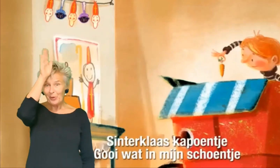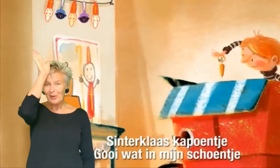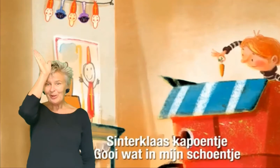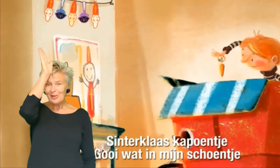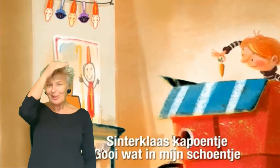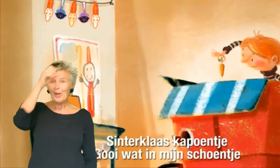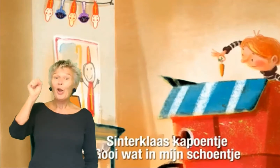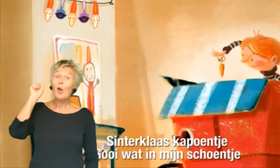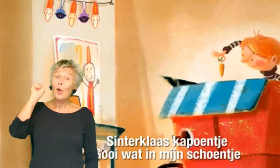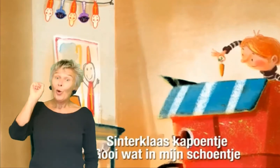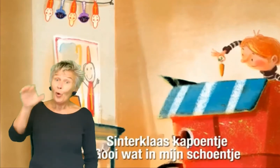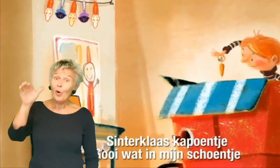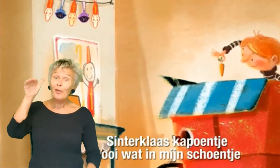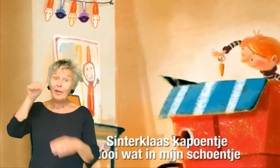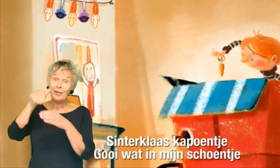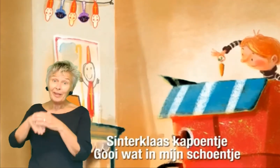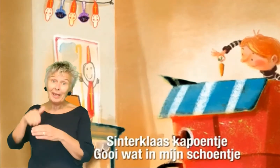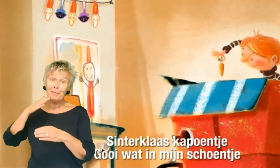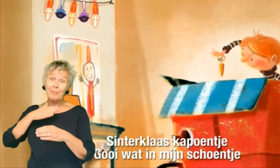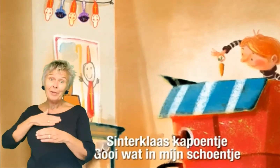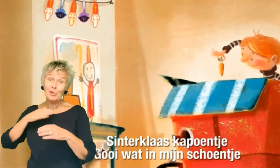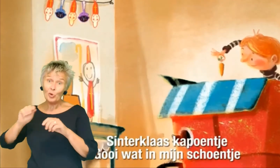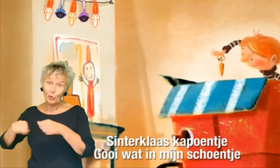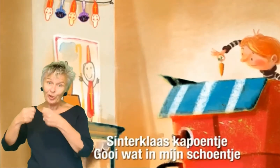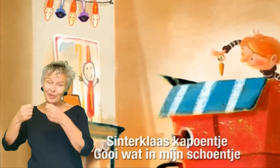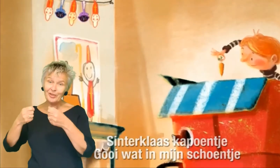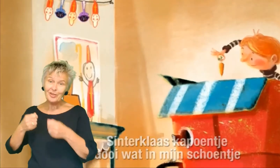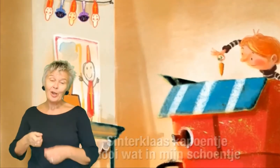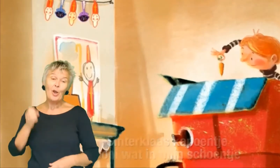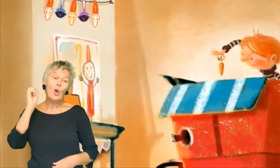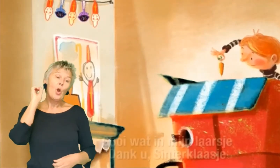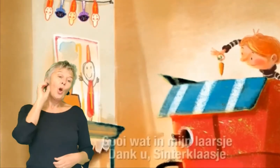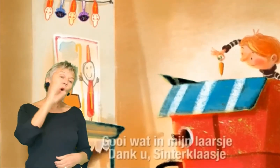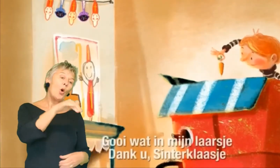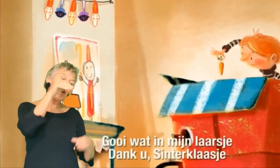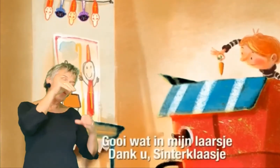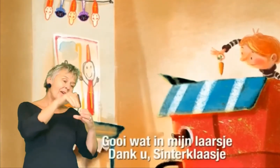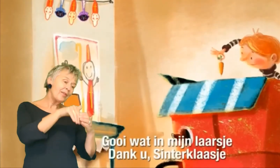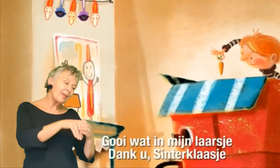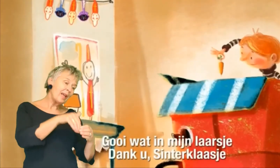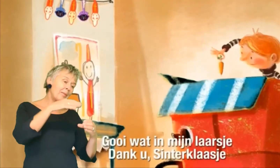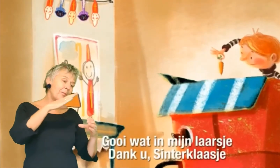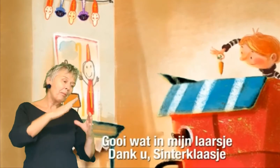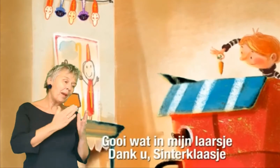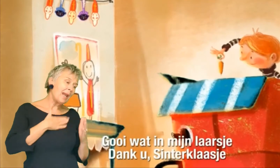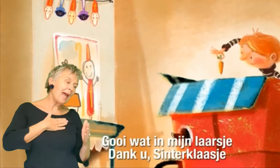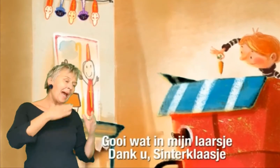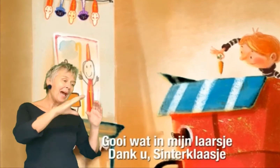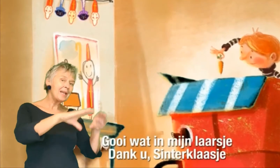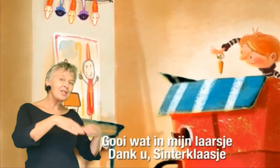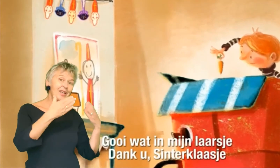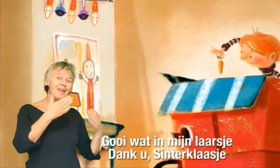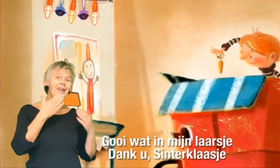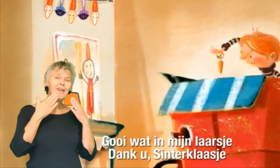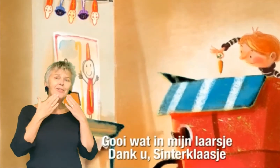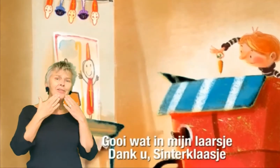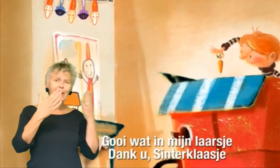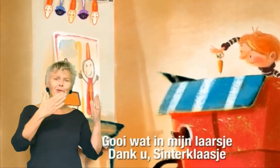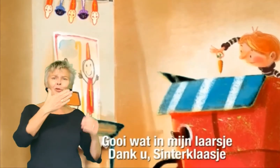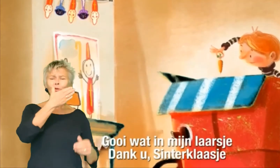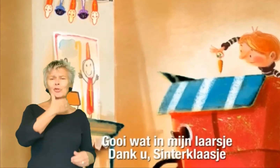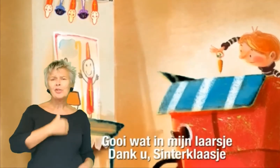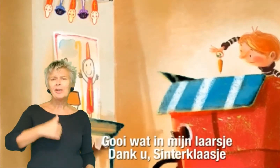Sinterklaas kapoontje, gooi wat in m'n schontje, gooi wat in m'n laarsje,